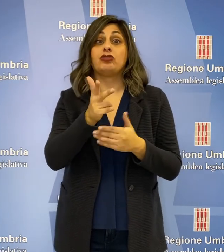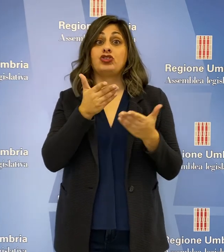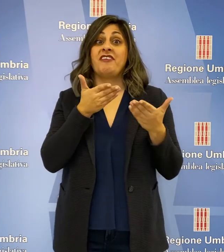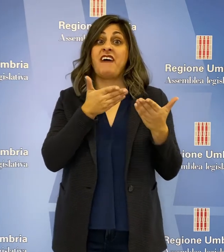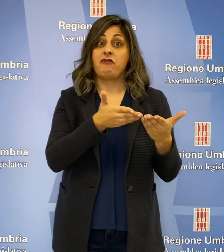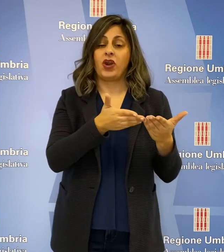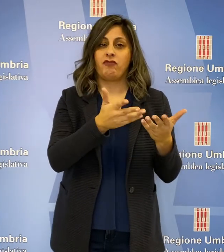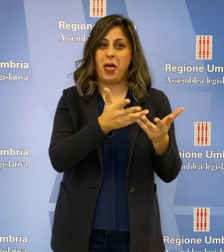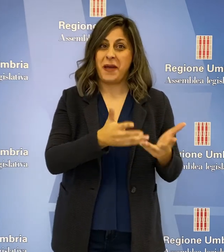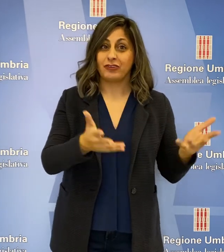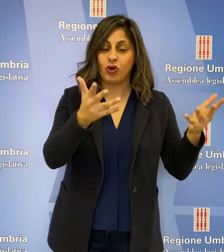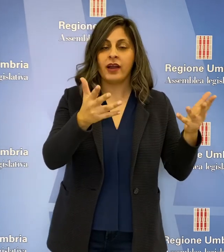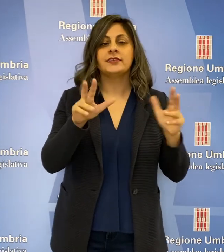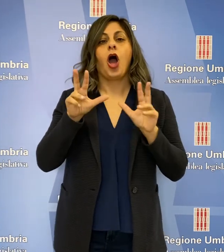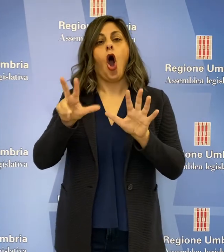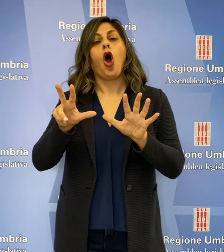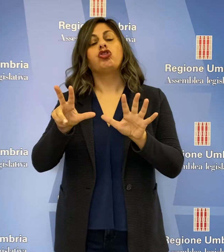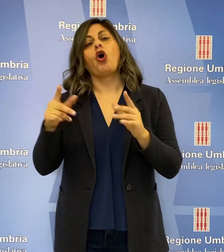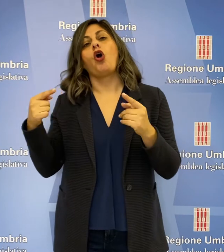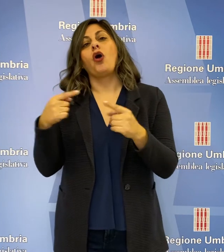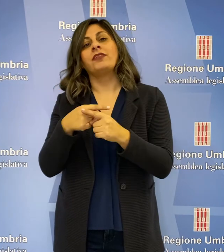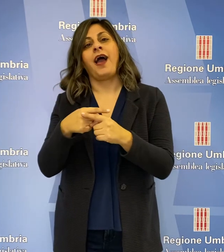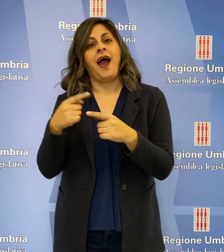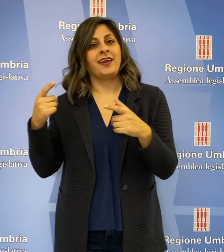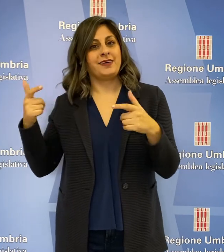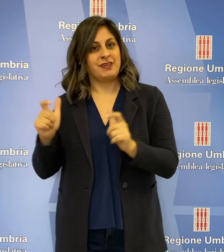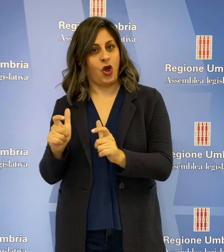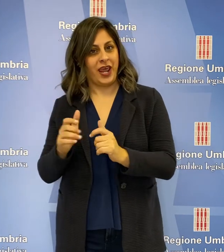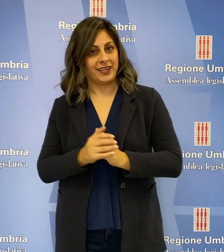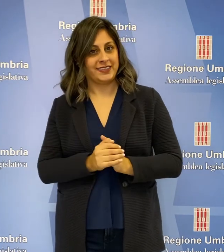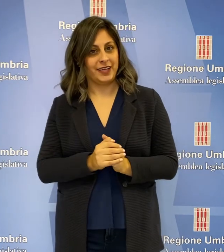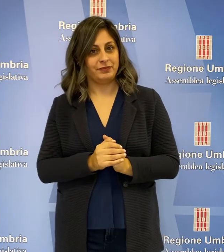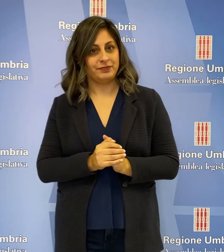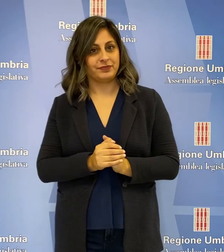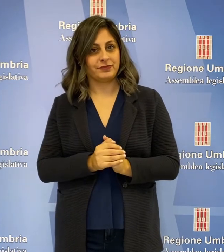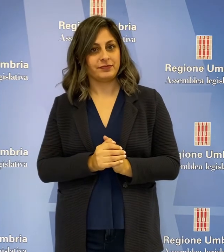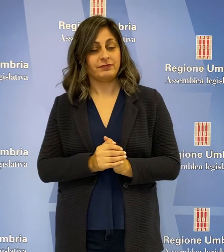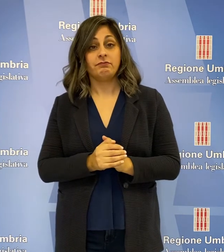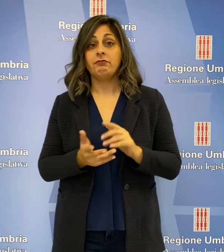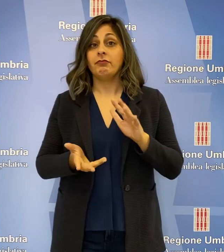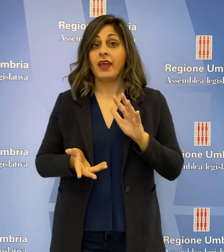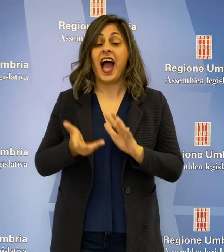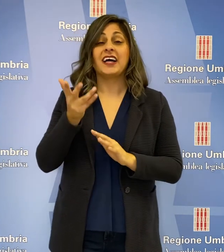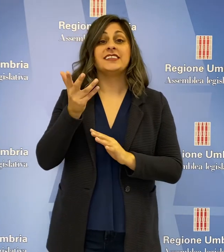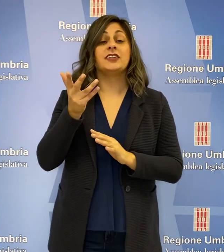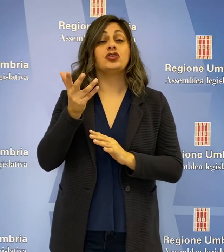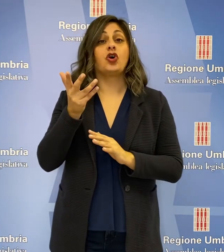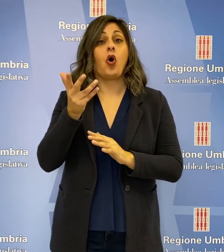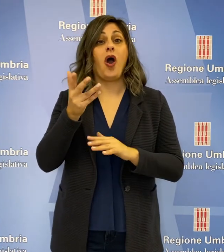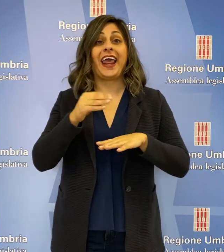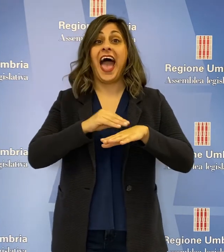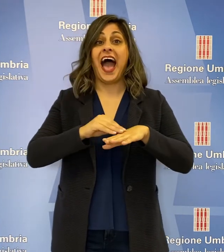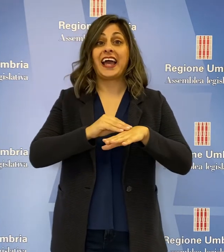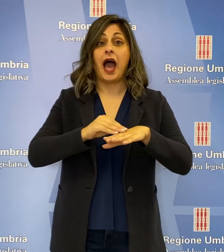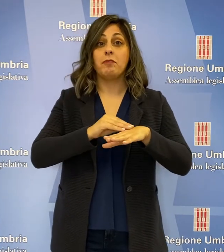con 13 voti favorevoli della maggioranza e 8 contrari della minoranza. L'assessore Paola